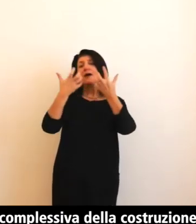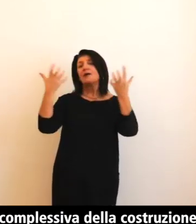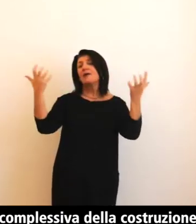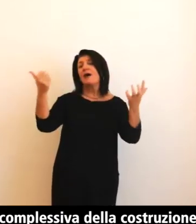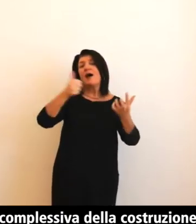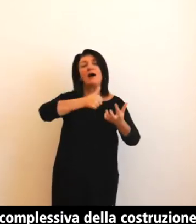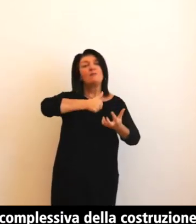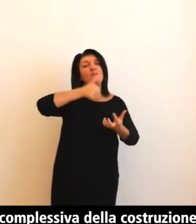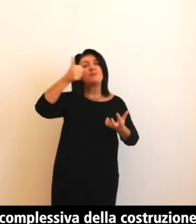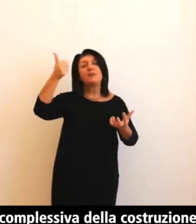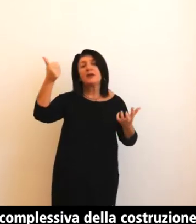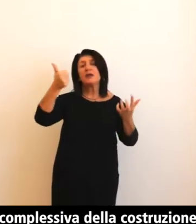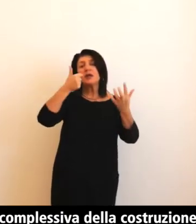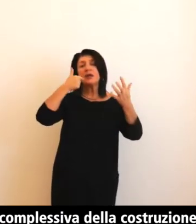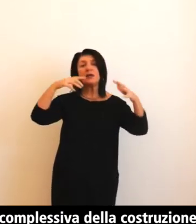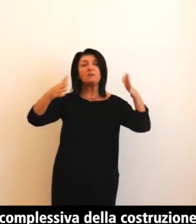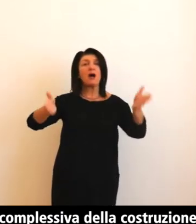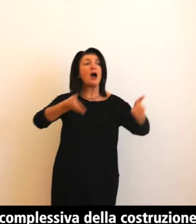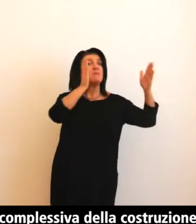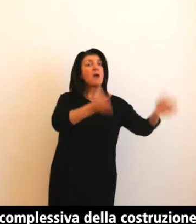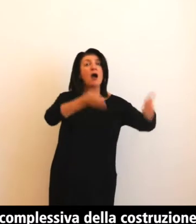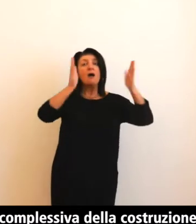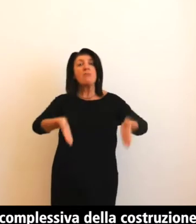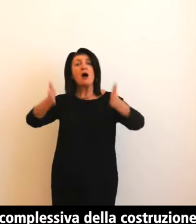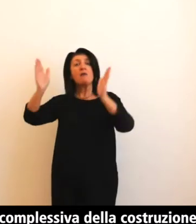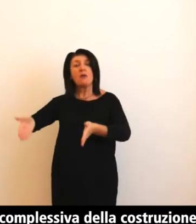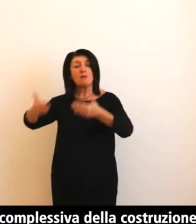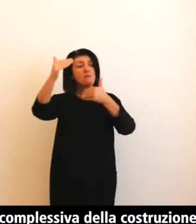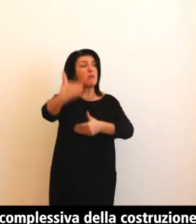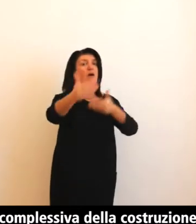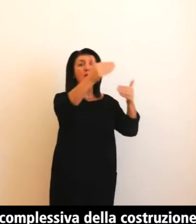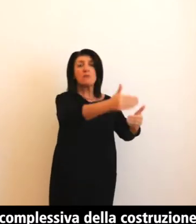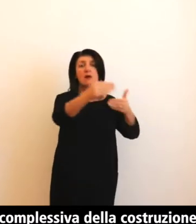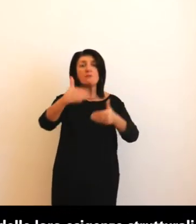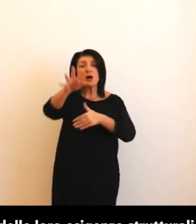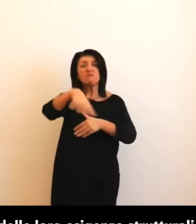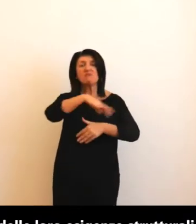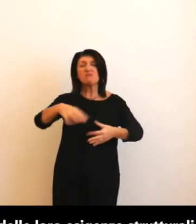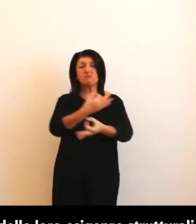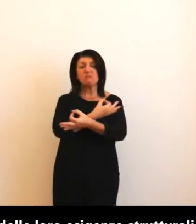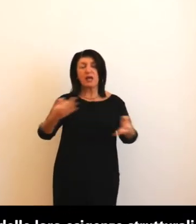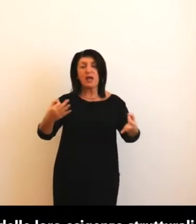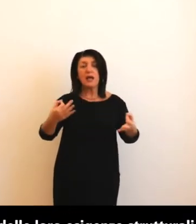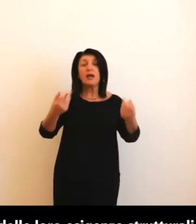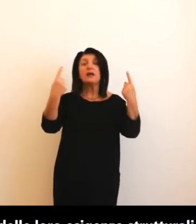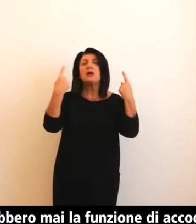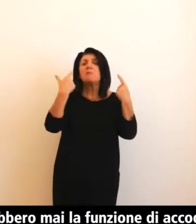volumi e delle loro esigenze strutturali. I matronei non ebbero mai la funzione